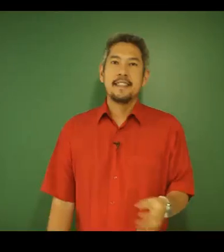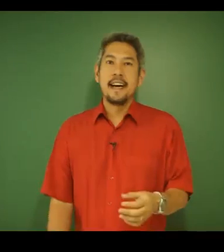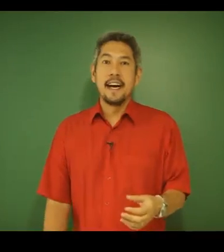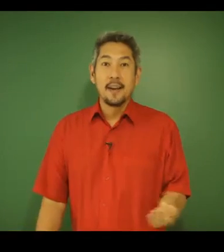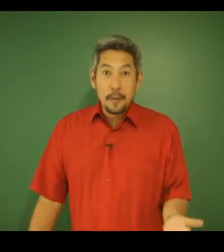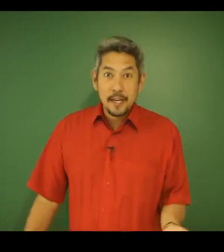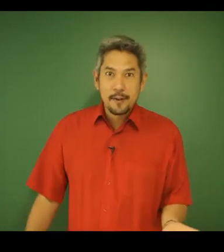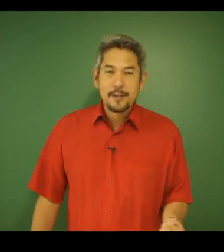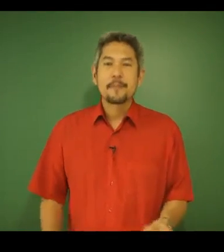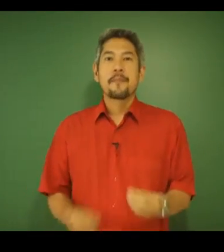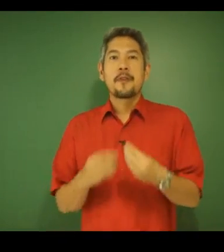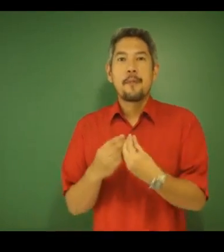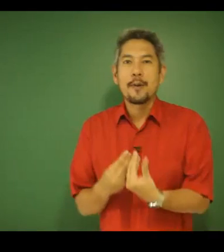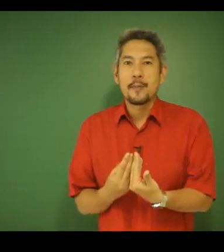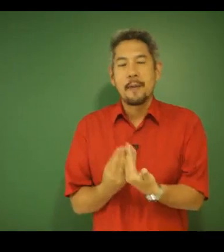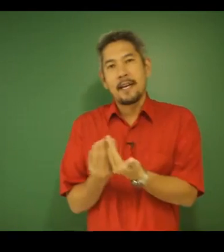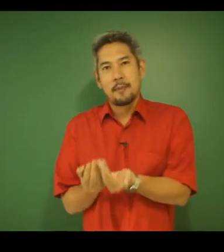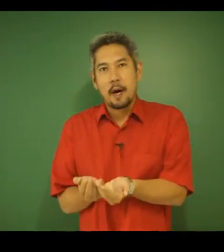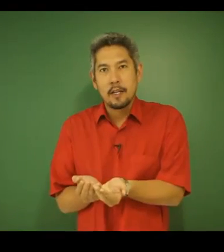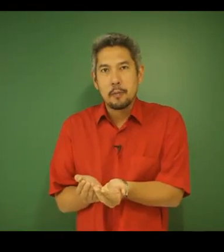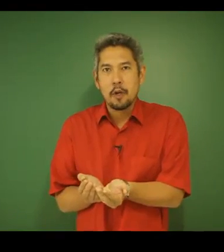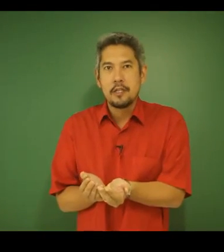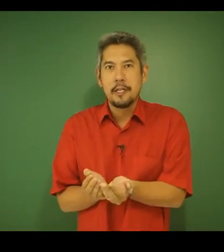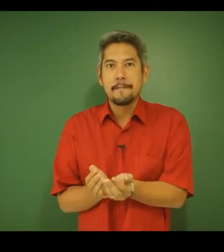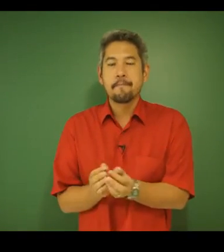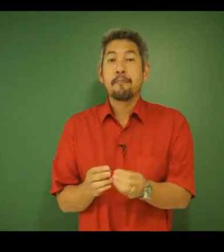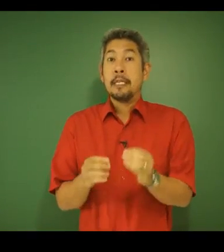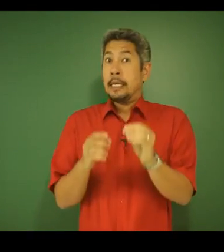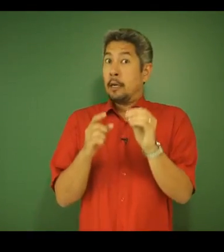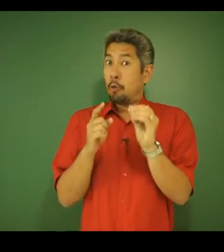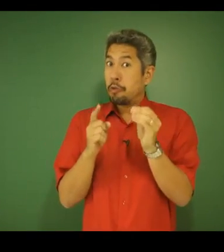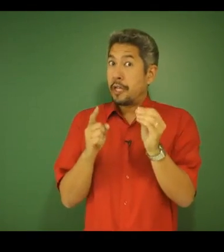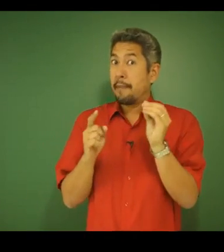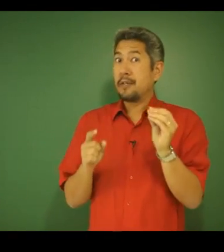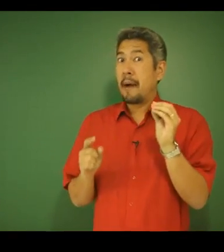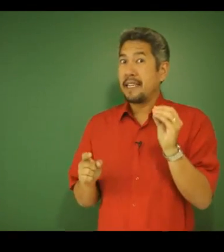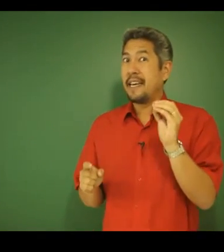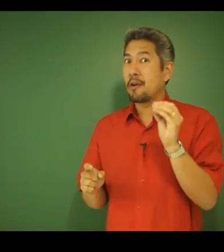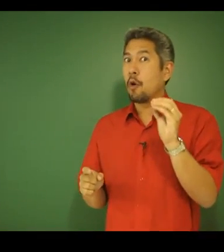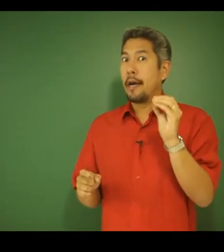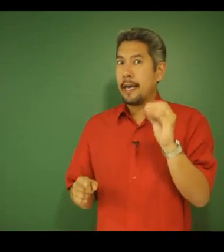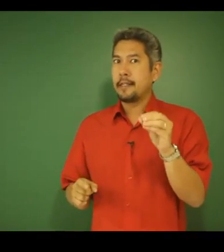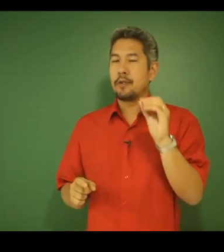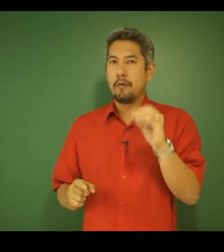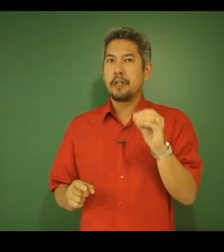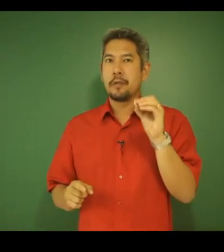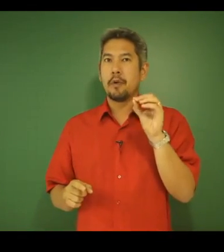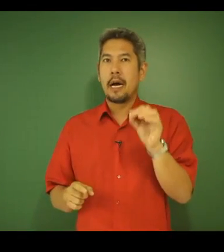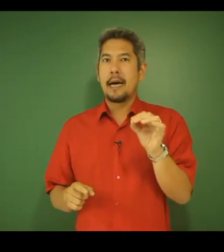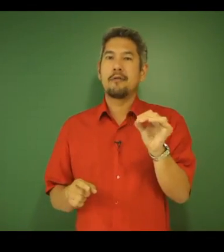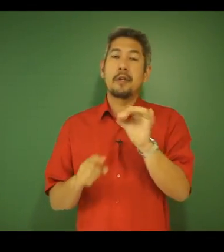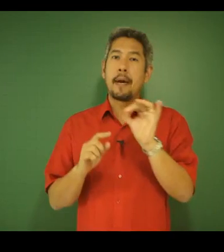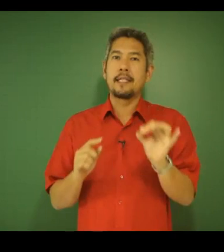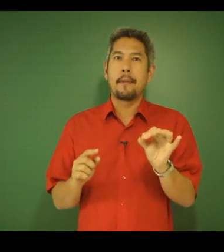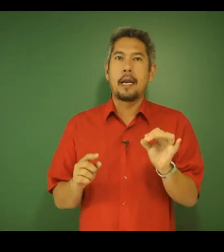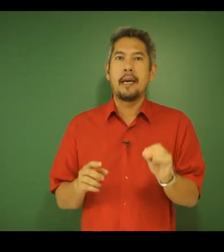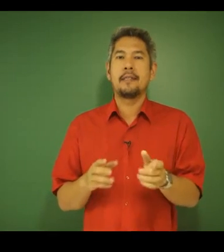Alô, Prontos para mais uma aula de Biologia? Um dos temas mais recorrentes no vestibular, dos que mais aparecem,